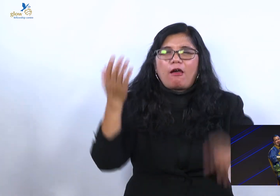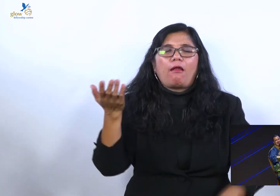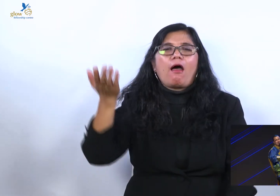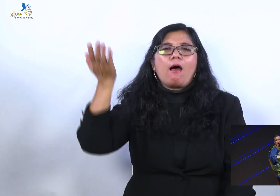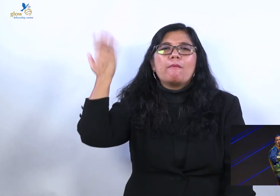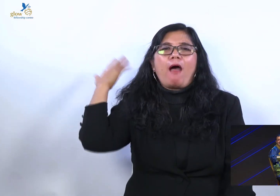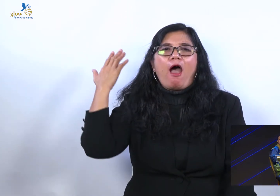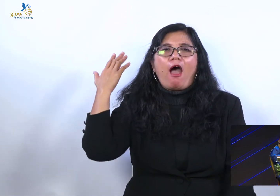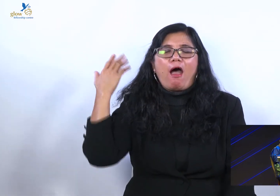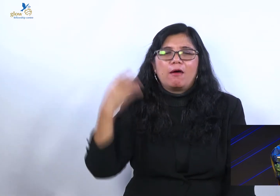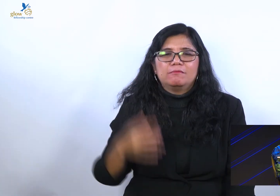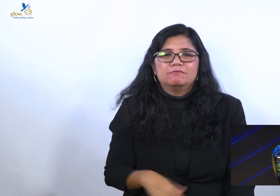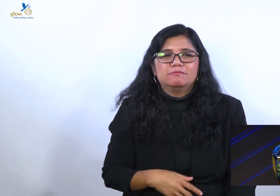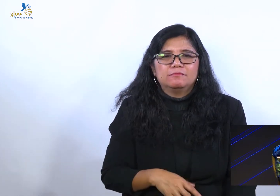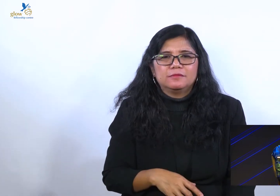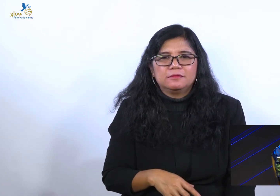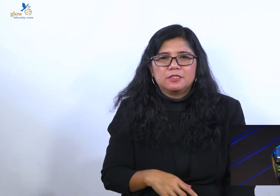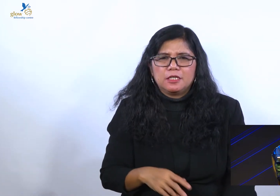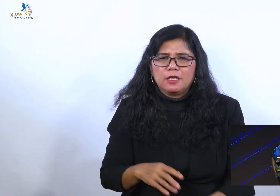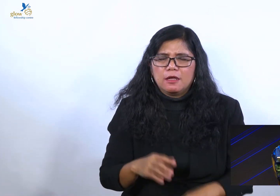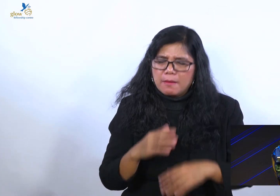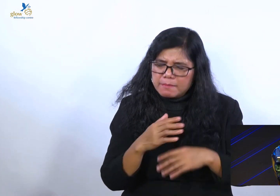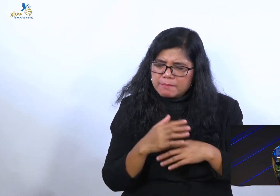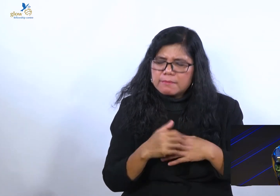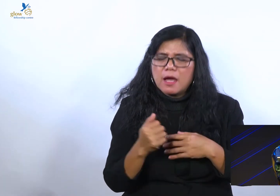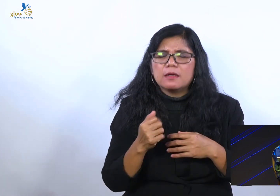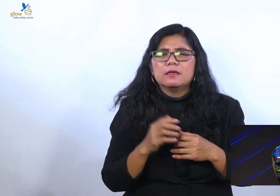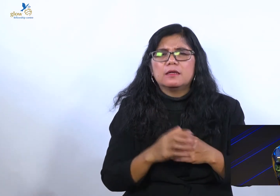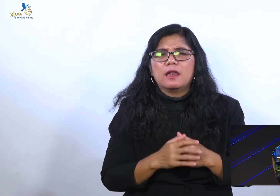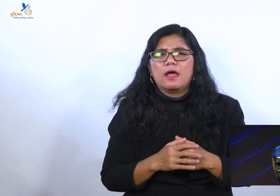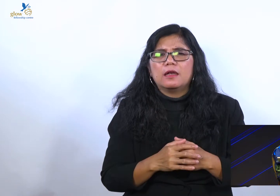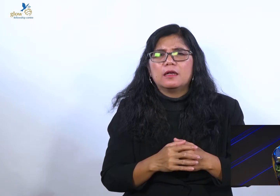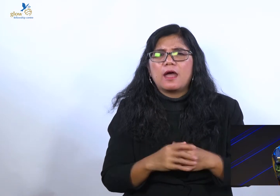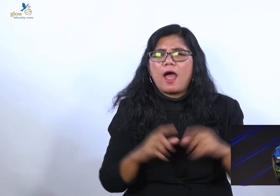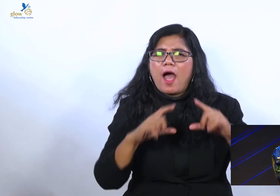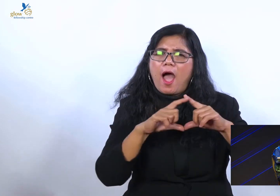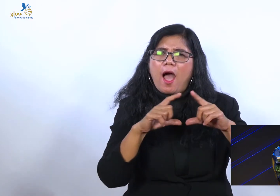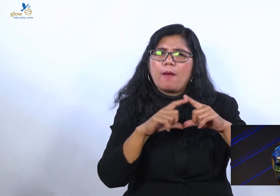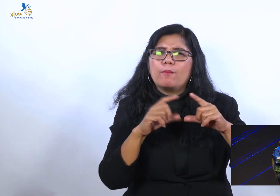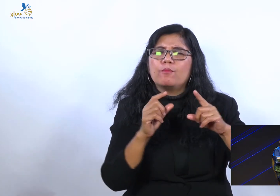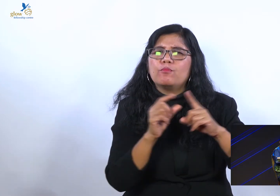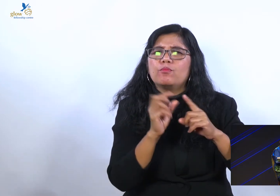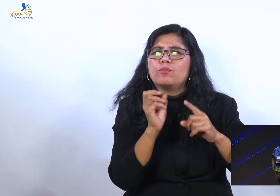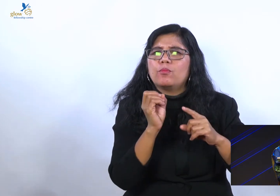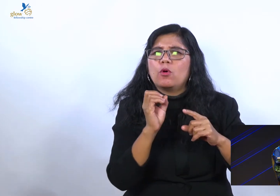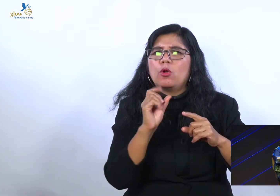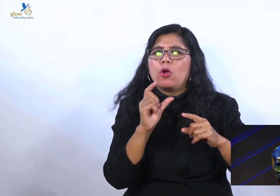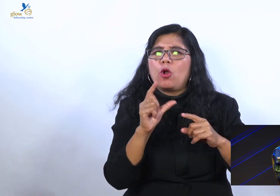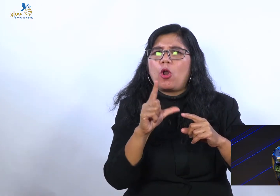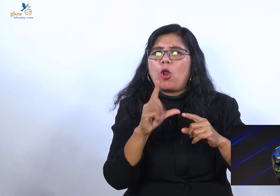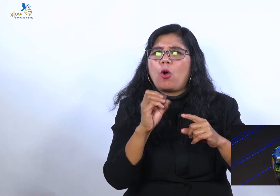Saya mau ingatkan panggilan saudara sebagai apologia terlalu mulia. Untuk akhirnya tertipu.